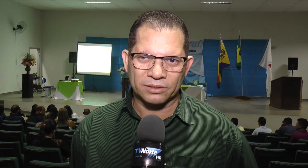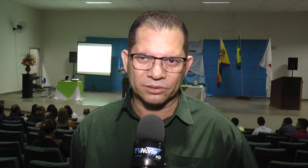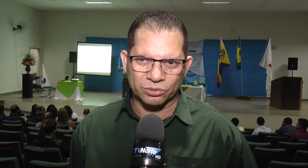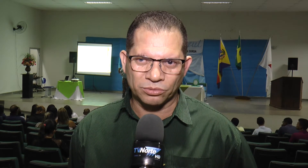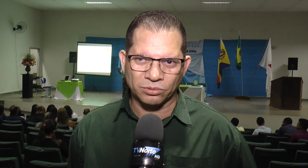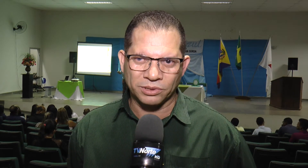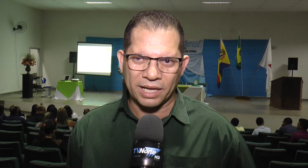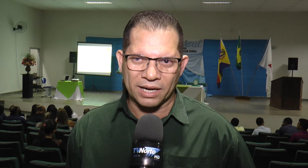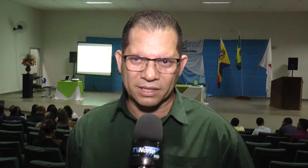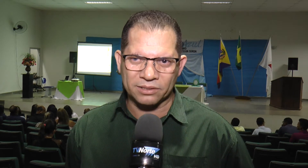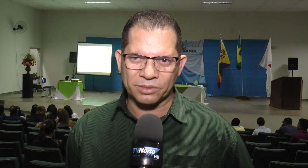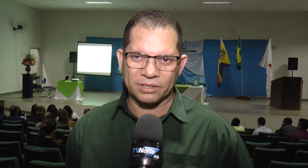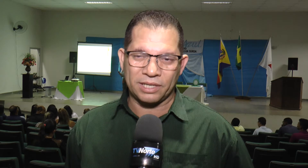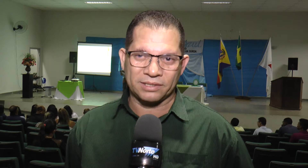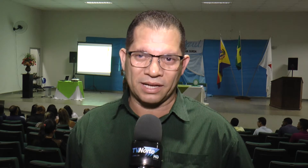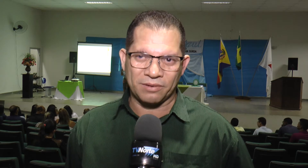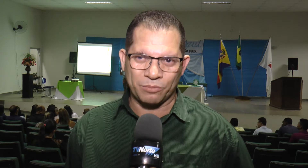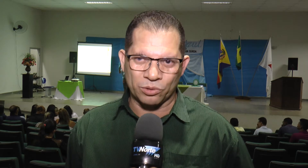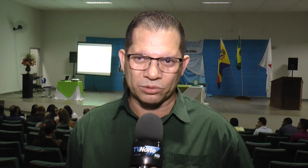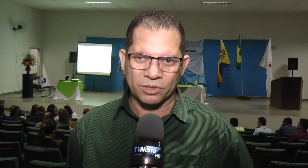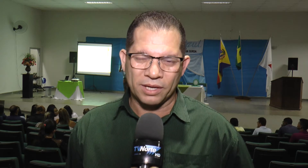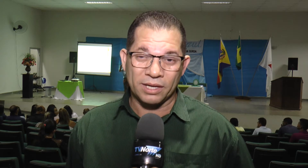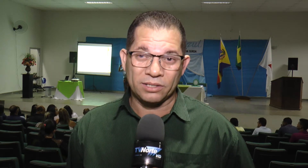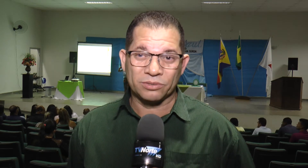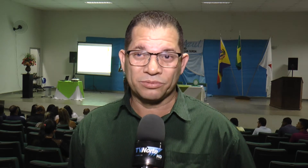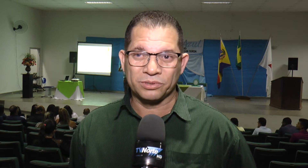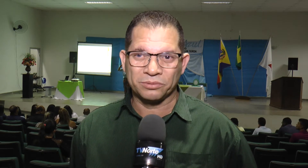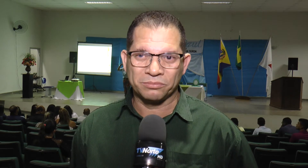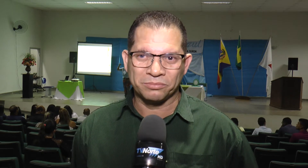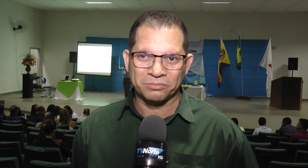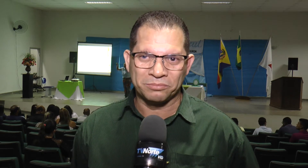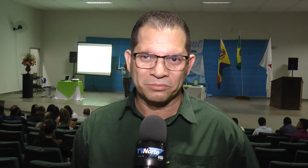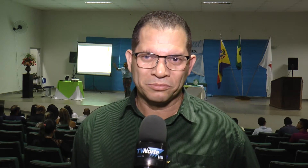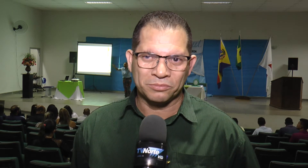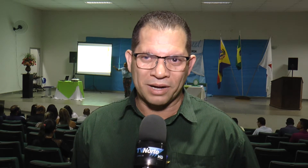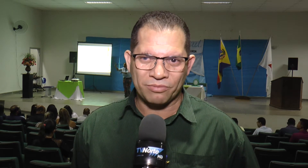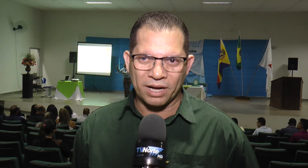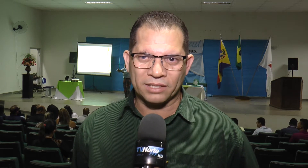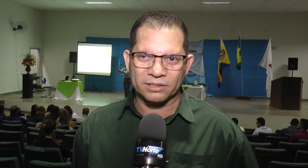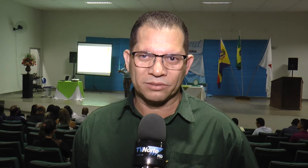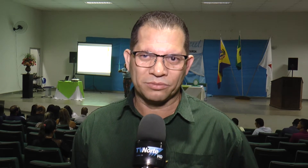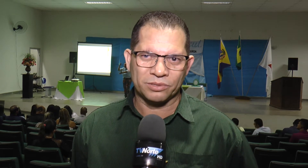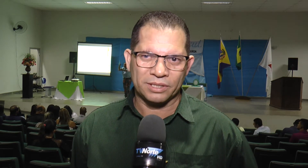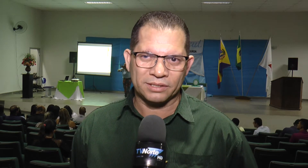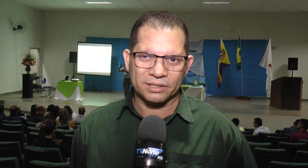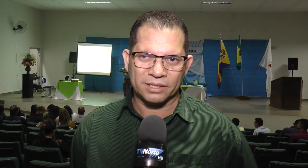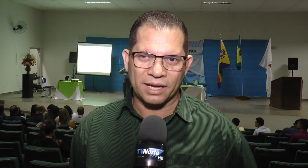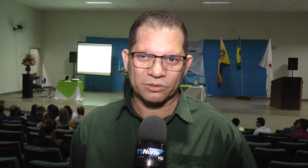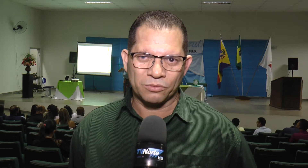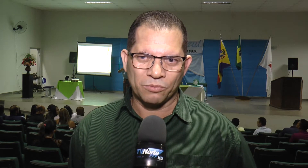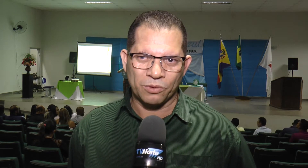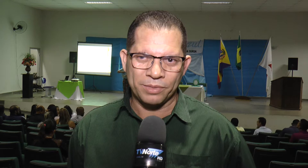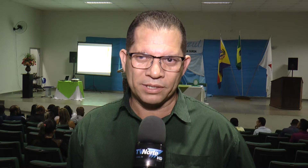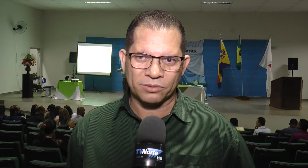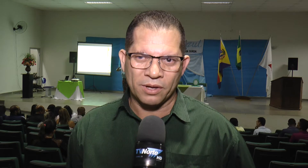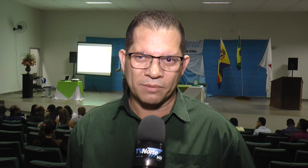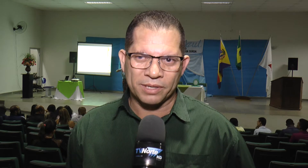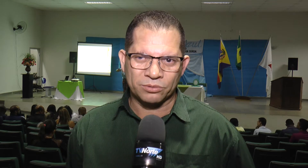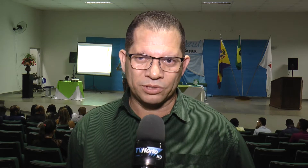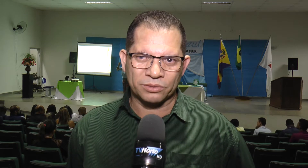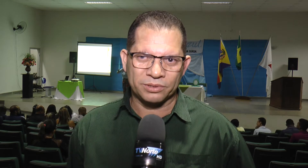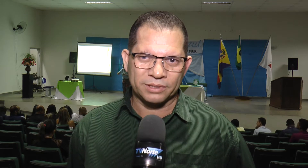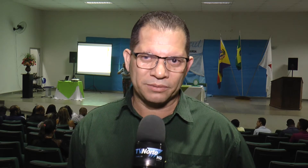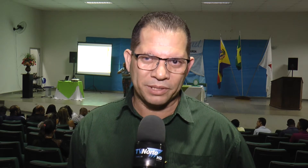colocá-las junto Integrando que já estava pronto Isso foi uma fase, foi necessário um momento